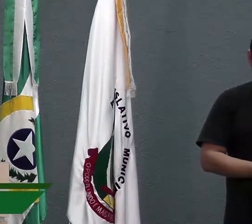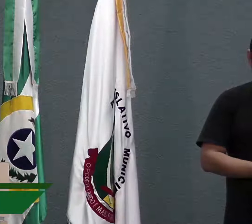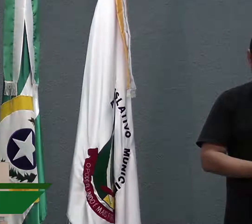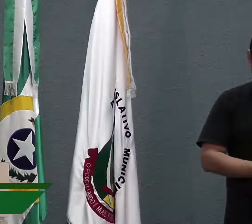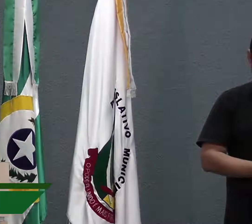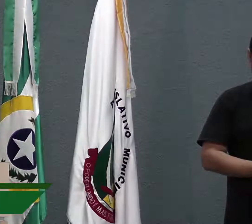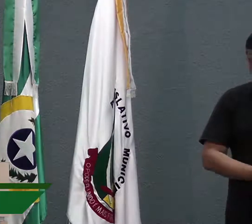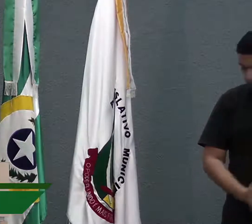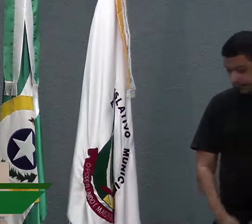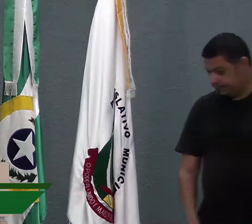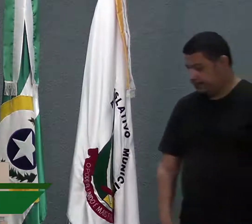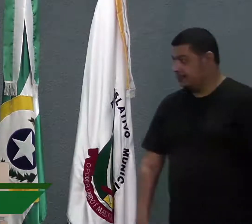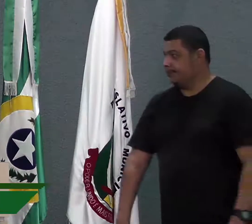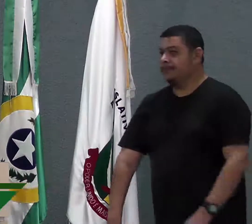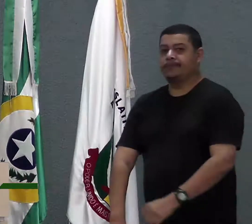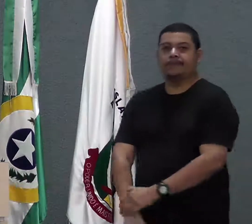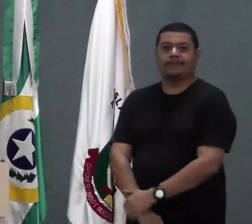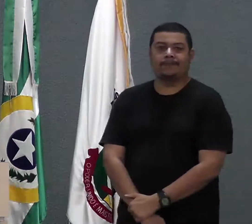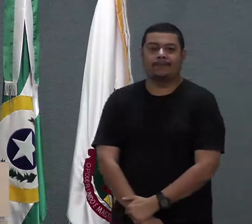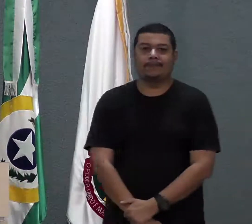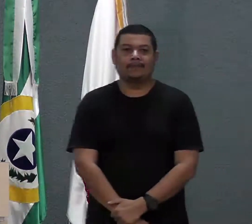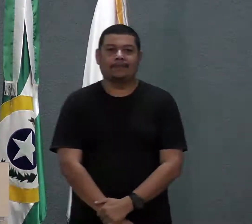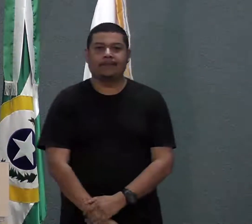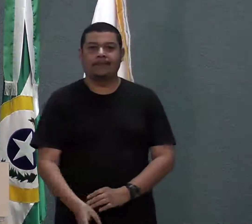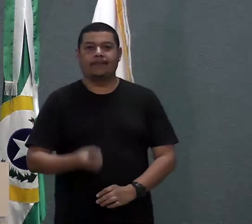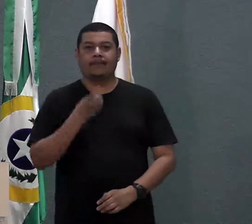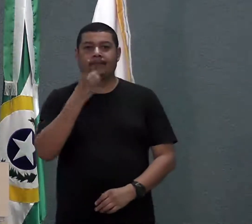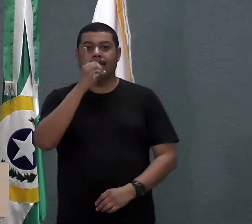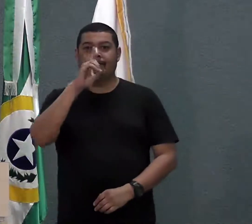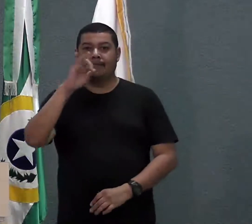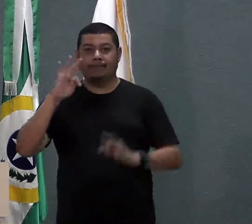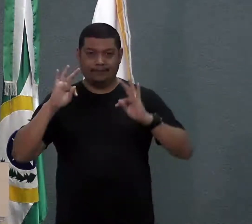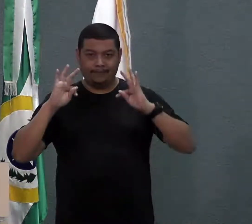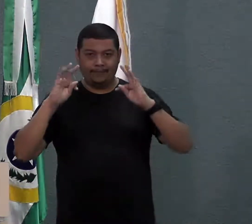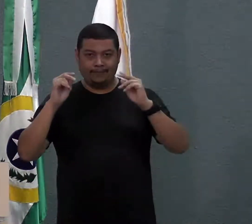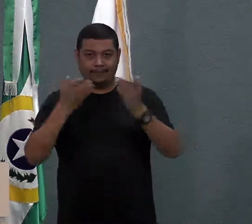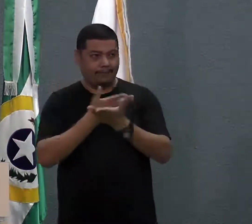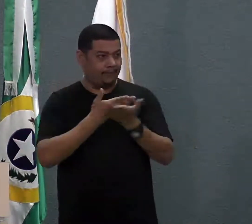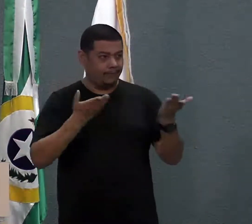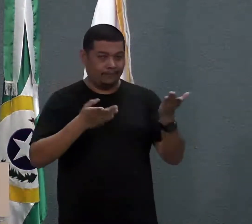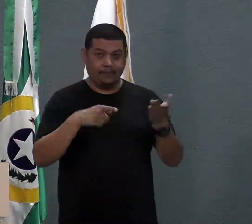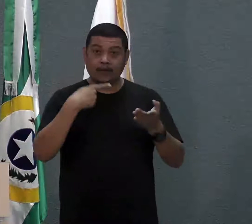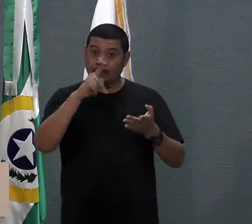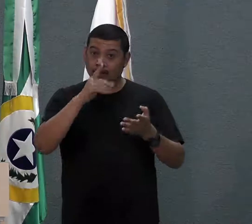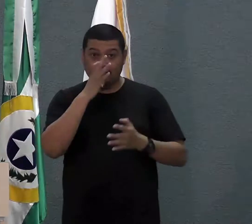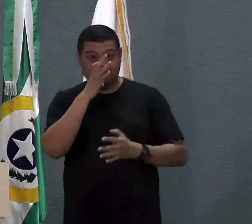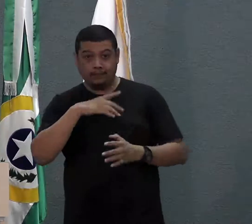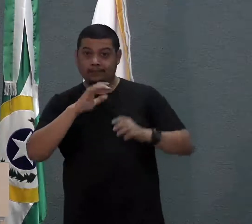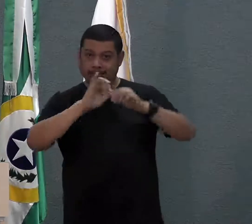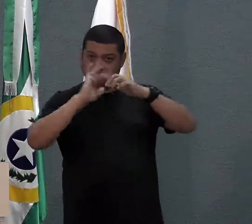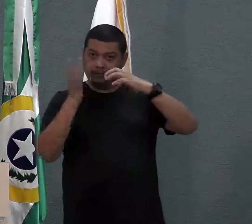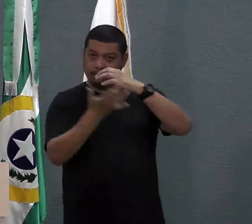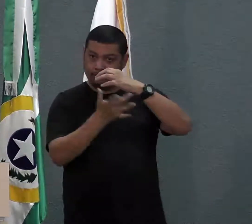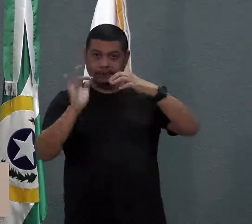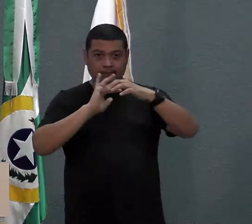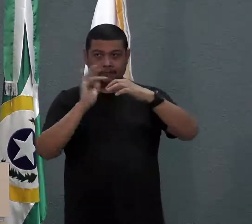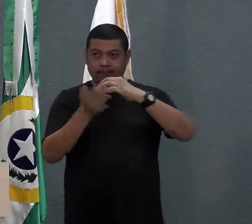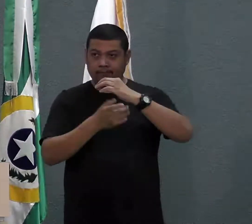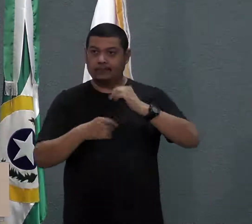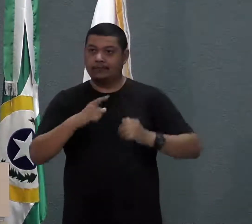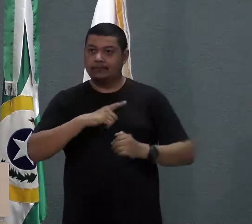o Silvio Machado, chefe de gabinete da prefeitura, também o Rodrigo, proprietário da bodega,